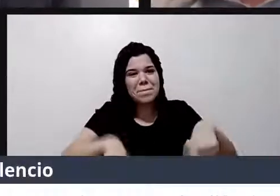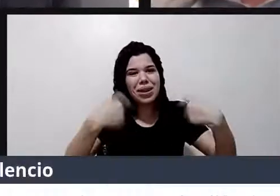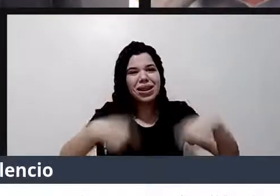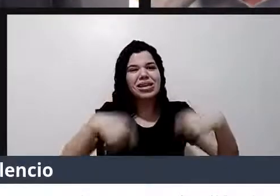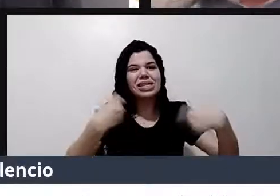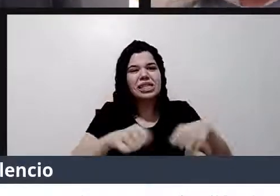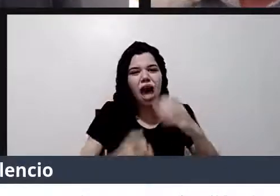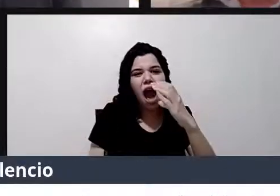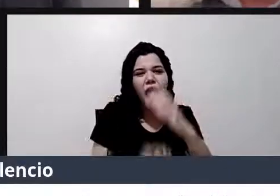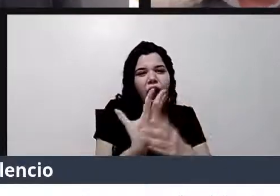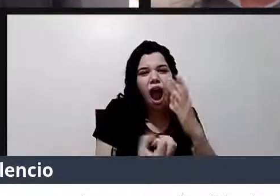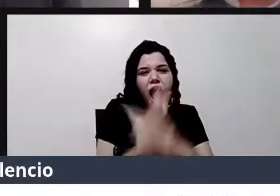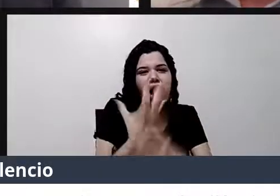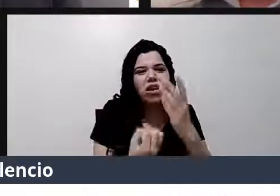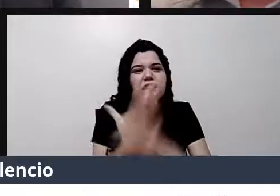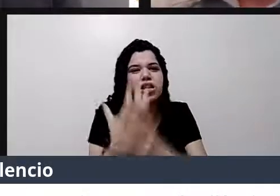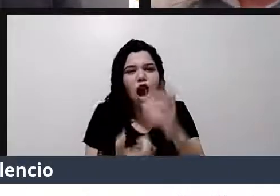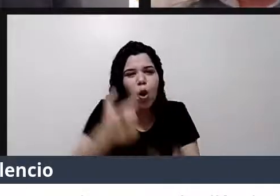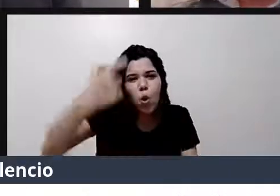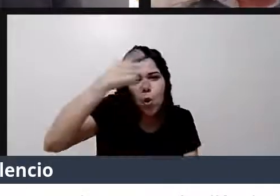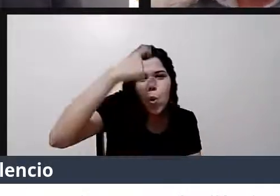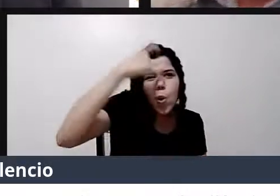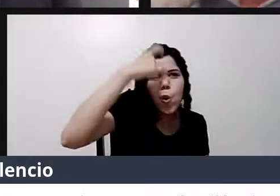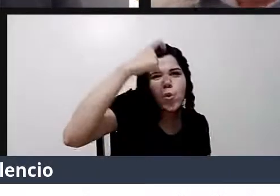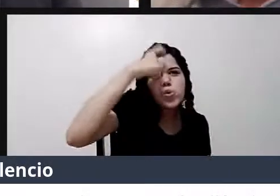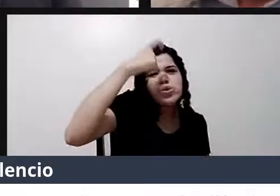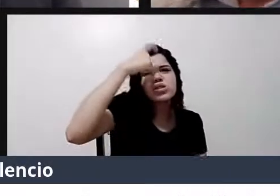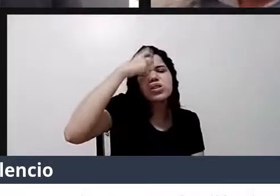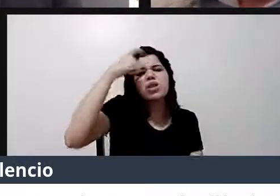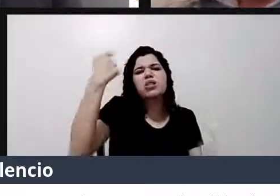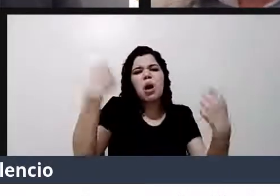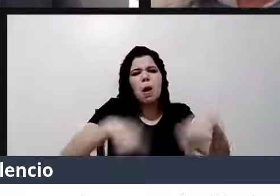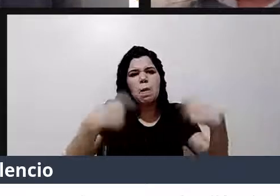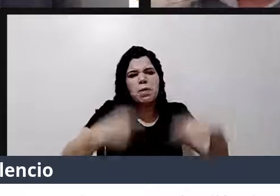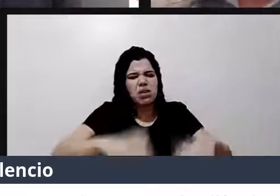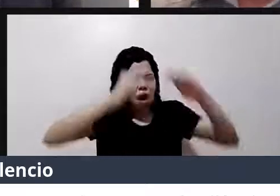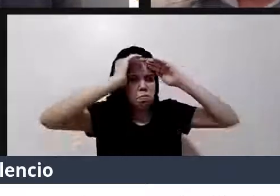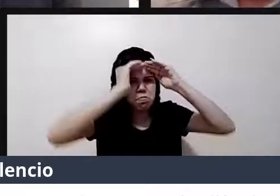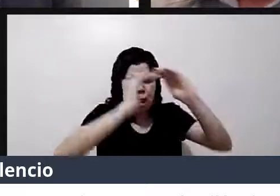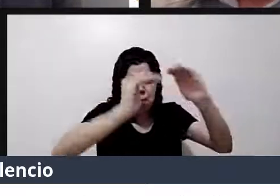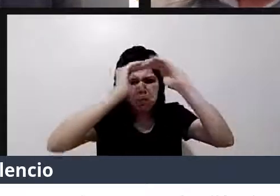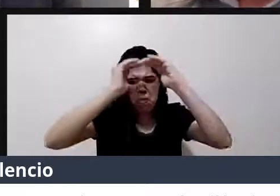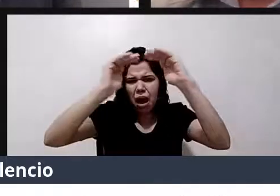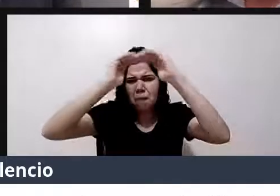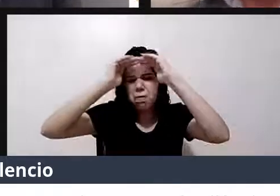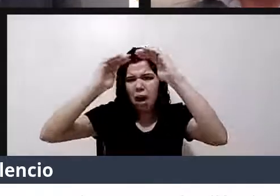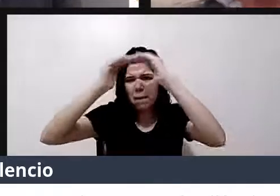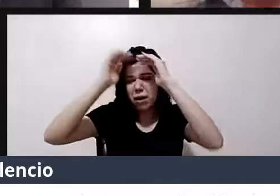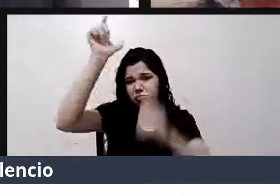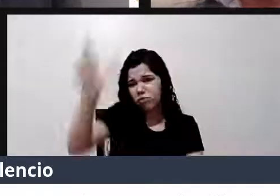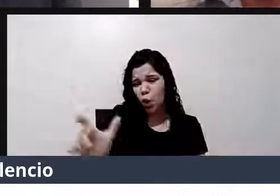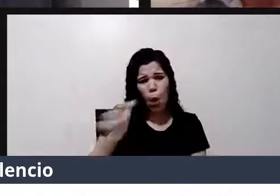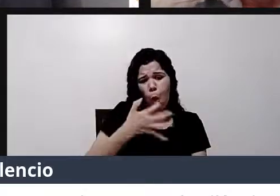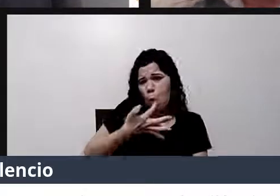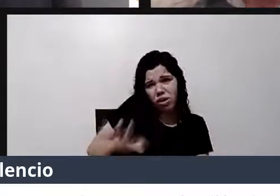tolerância. A gente precisa criar respeito por tudo aquilo que a gente não conhece. E o mundo da música,